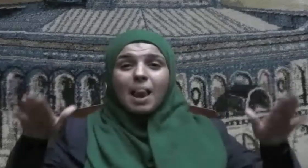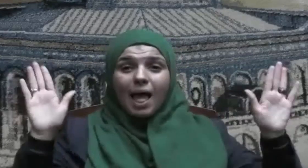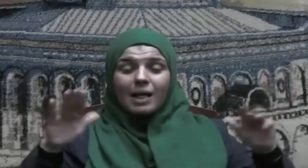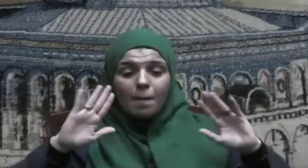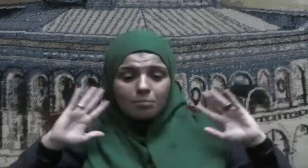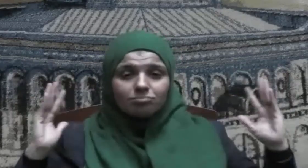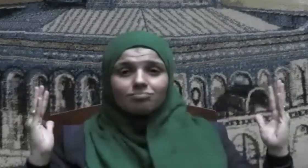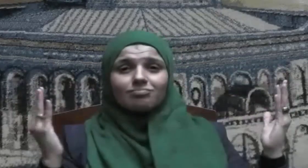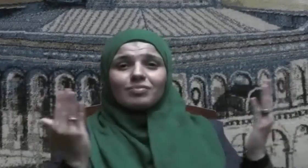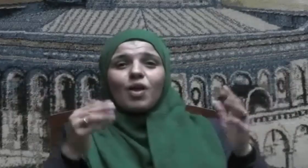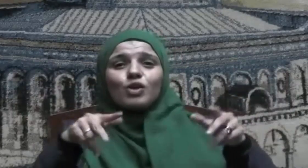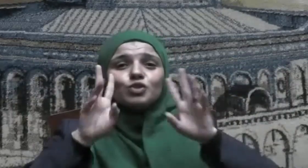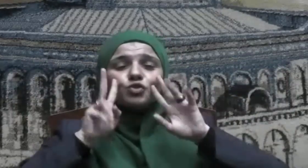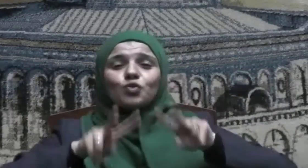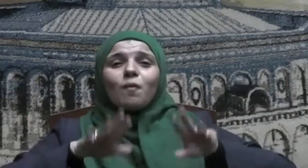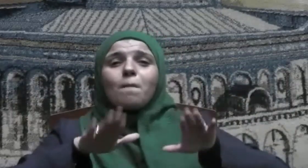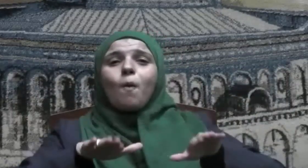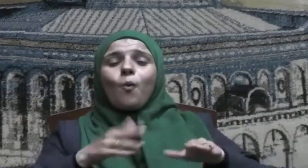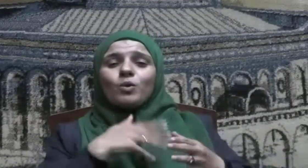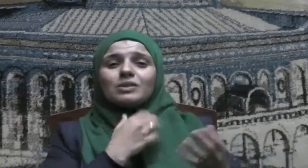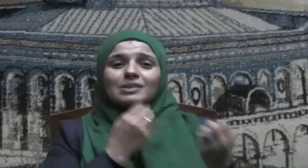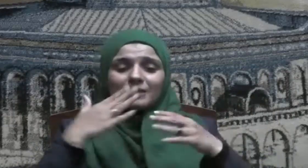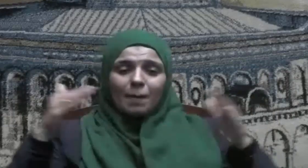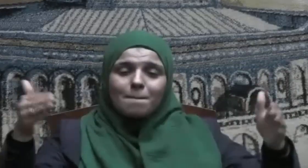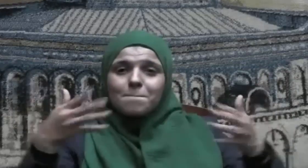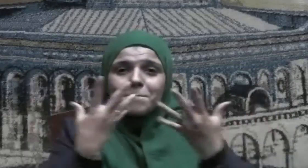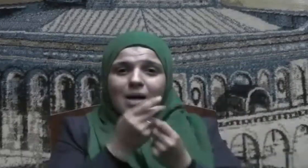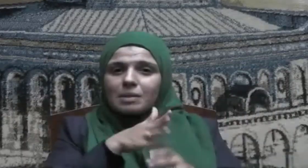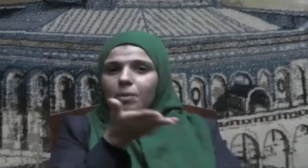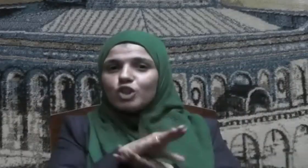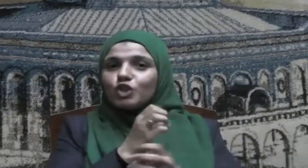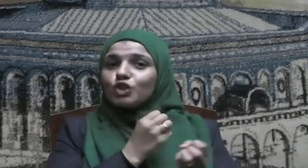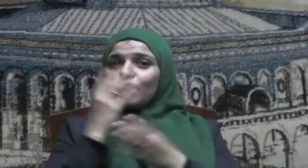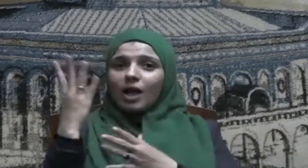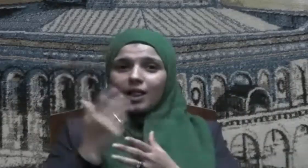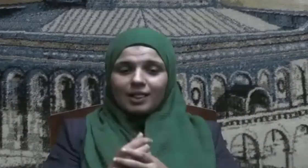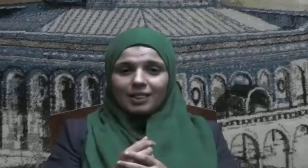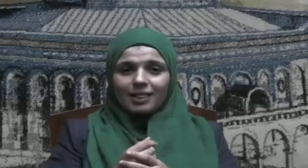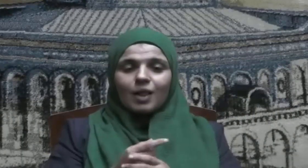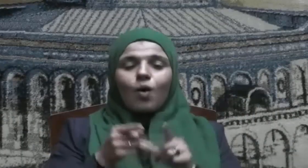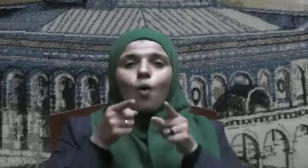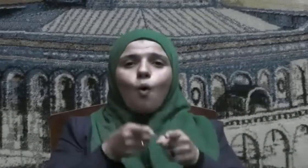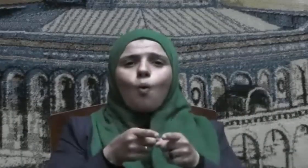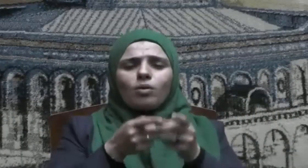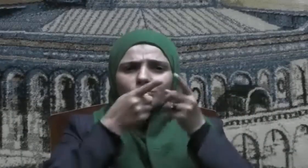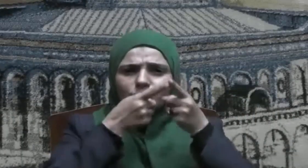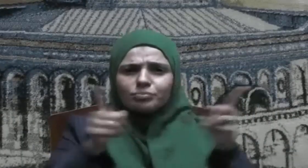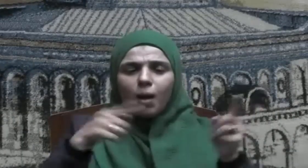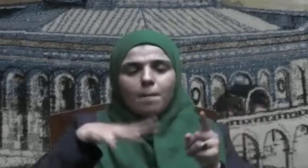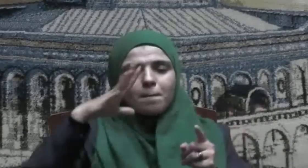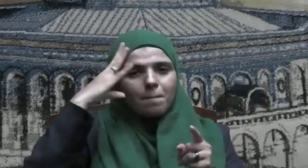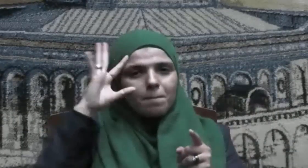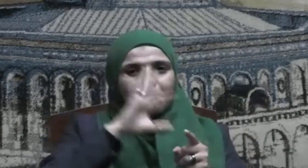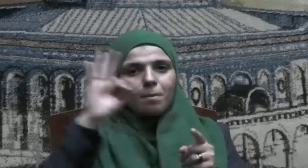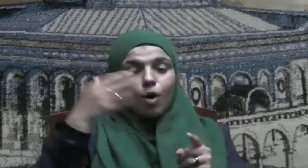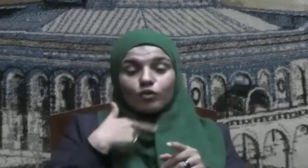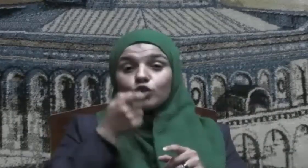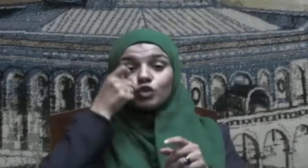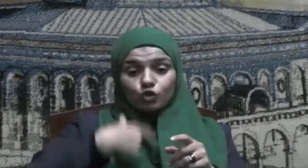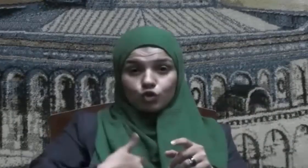تضلّه بأجنحتها ومنها أن الشهيد في سبيل الله مع